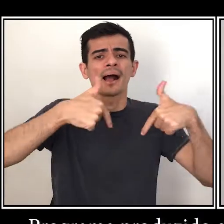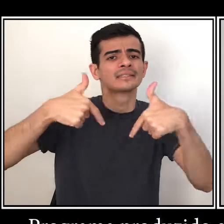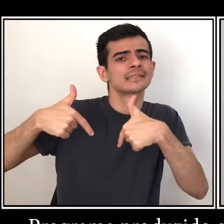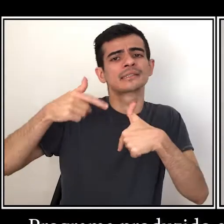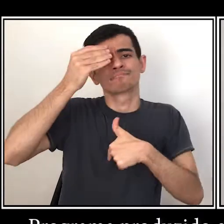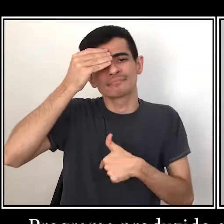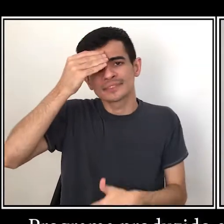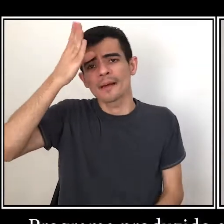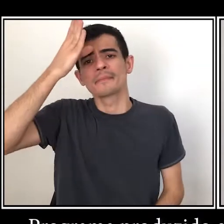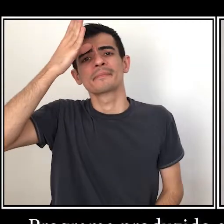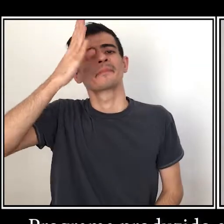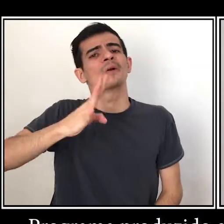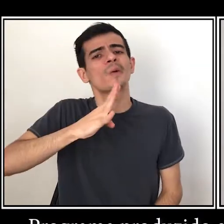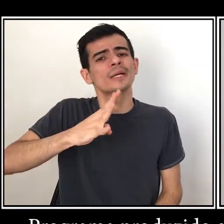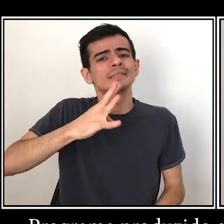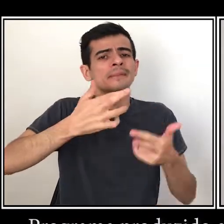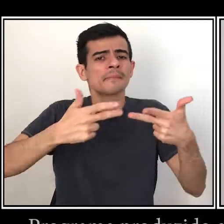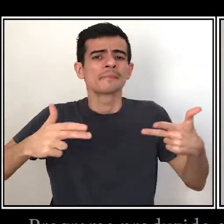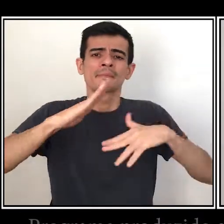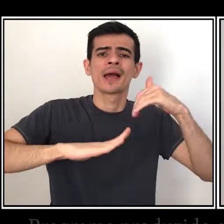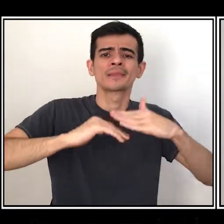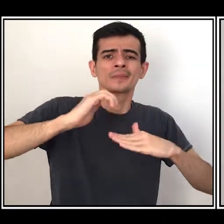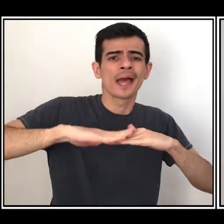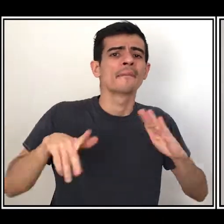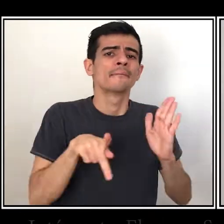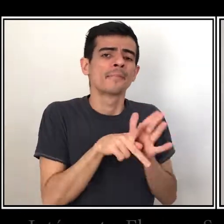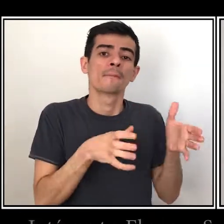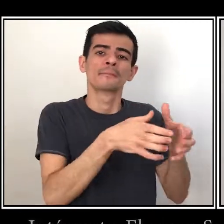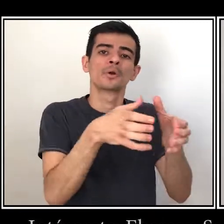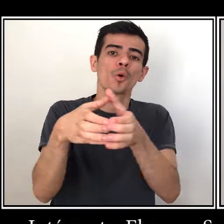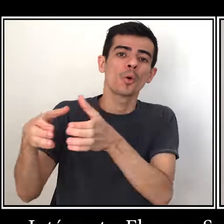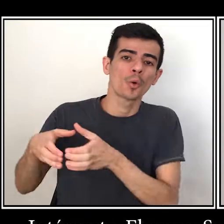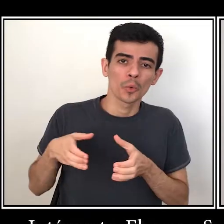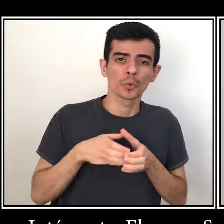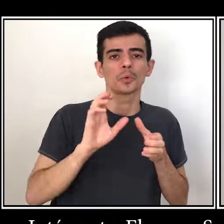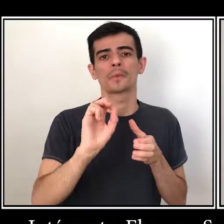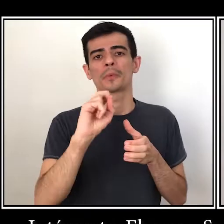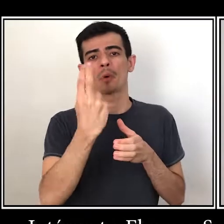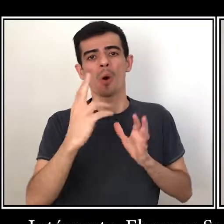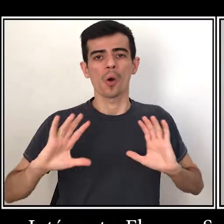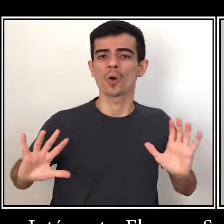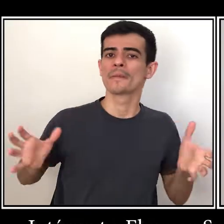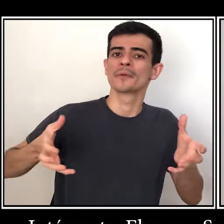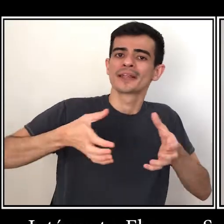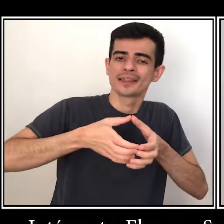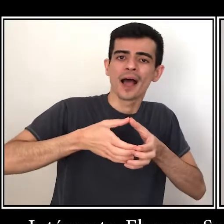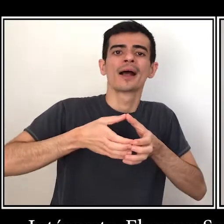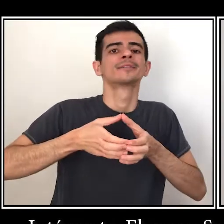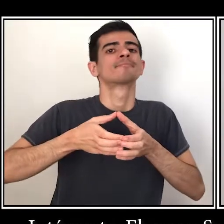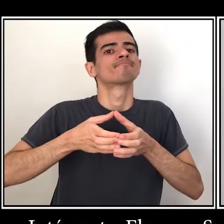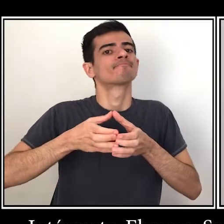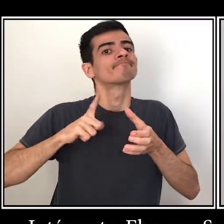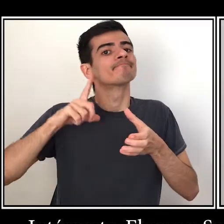cosmológicos, as técnicas que determinados grupos ou comunidades acham significativas para